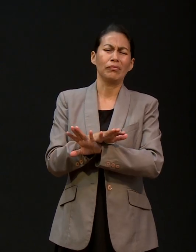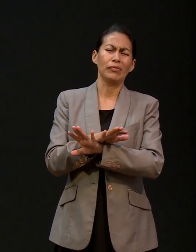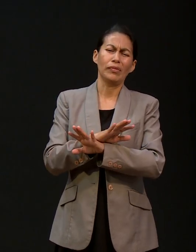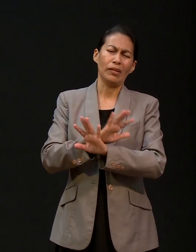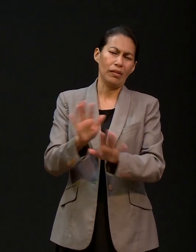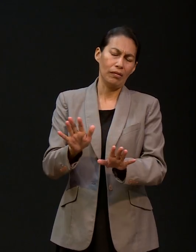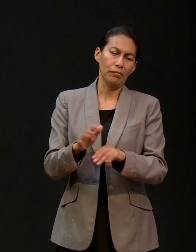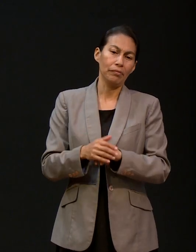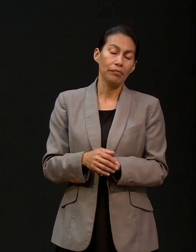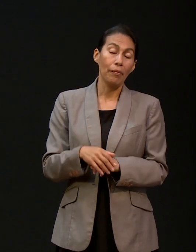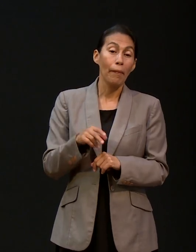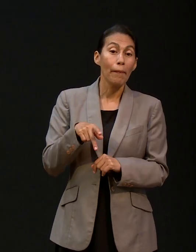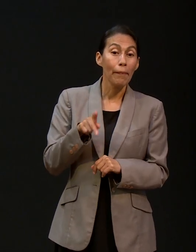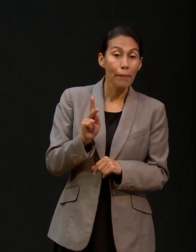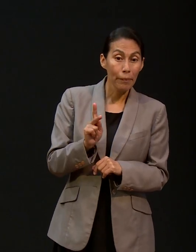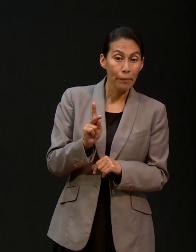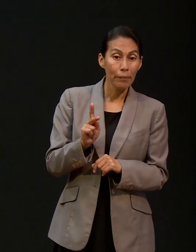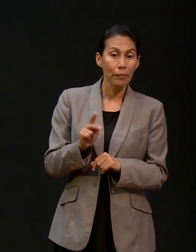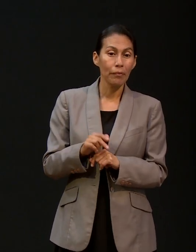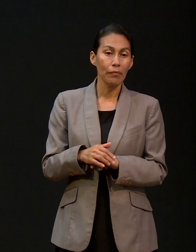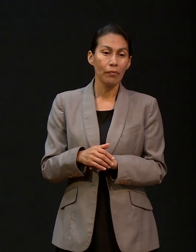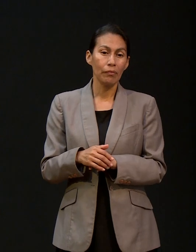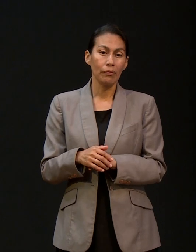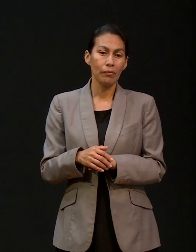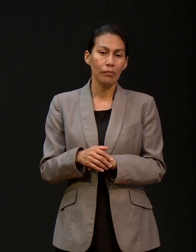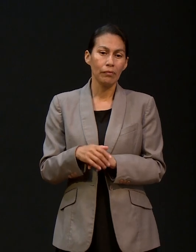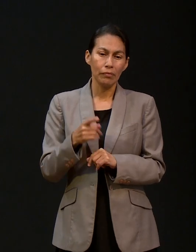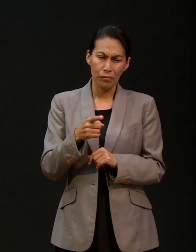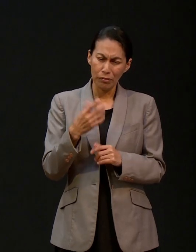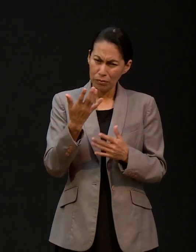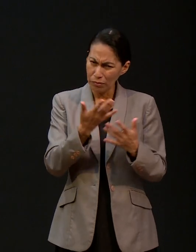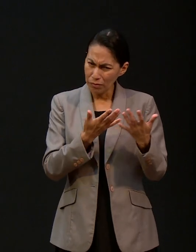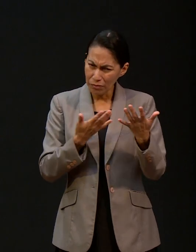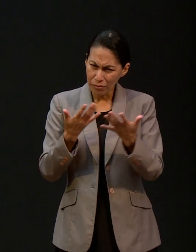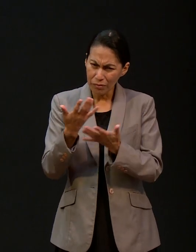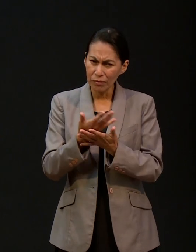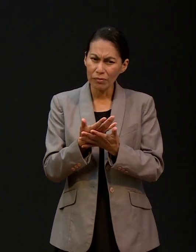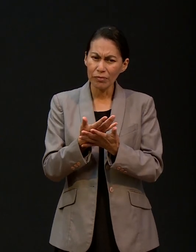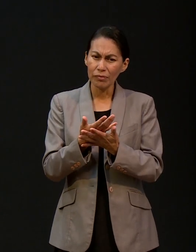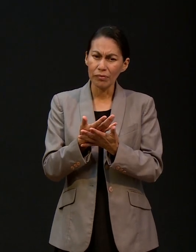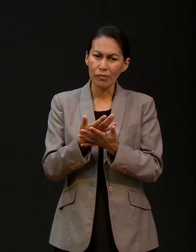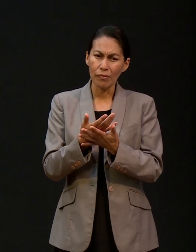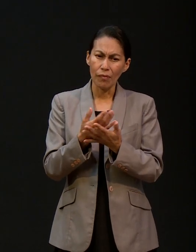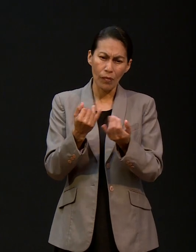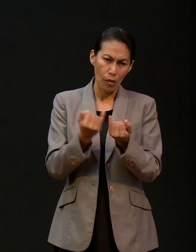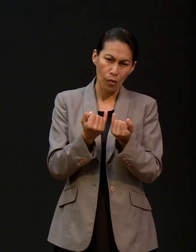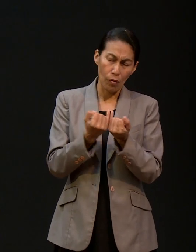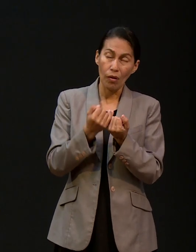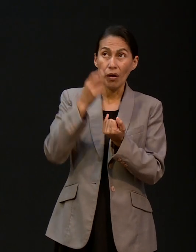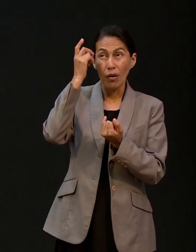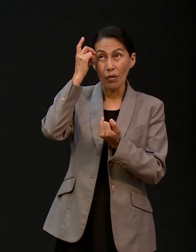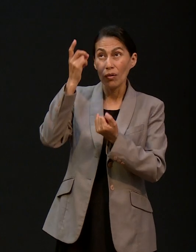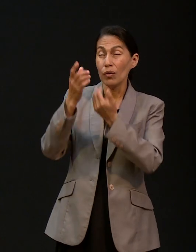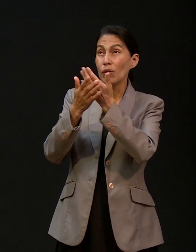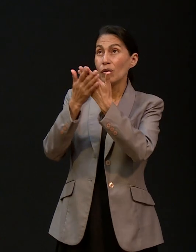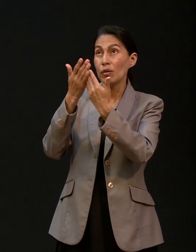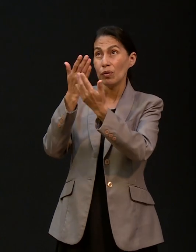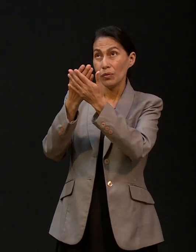cambiar de carrera, ¿verdad? Pero nuevamente en ese esquema, ¿verdad? Pusimos en manos de Dios la Qué